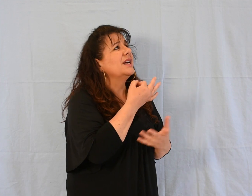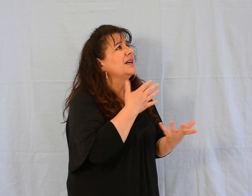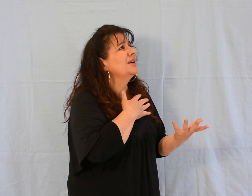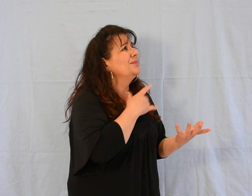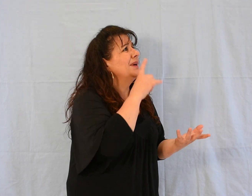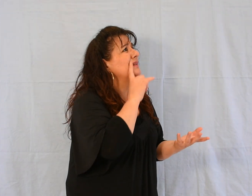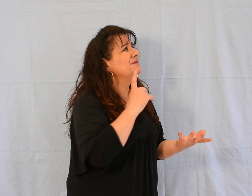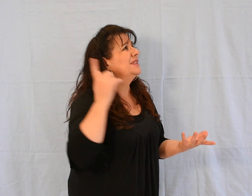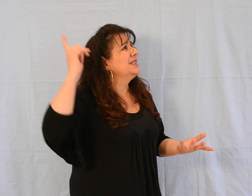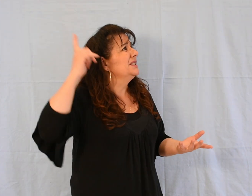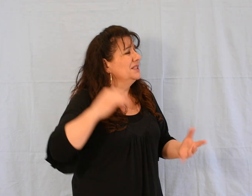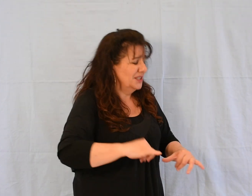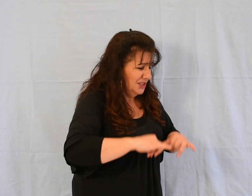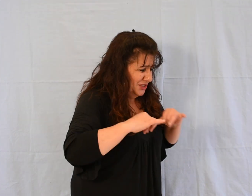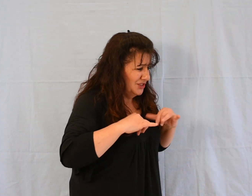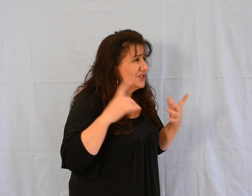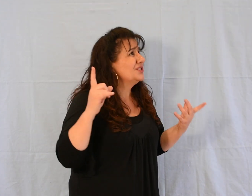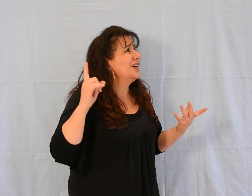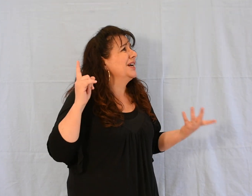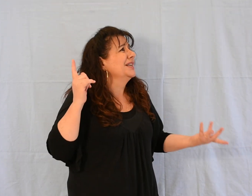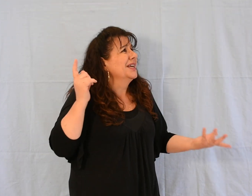jeune, est à la dernière extrémité.